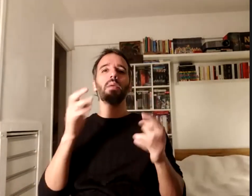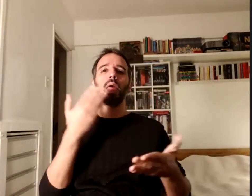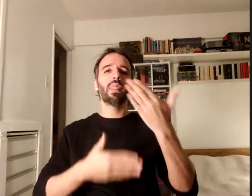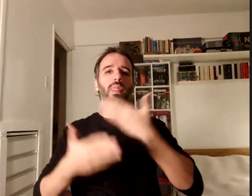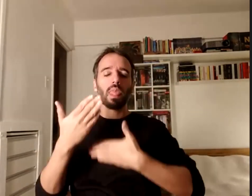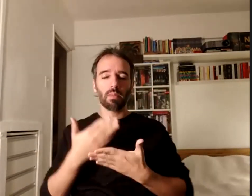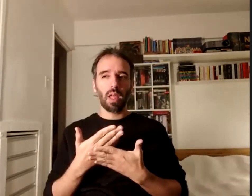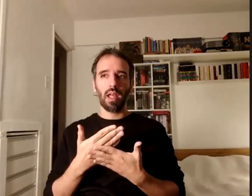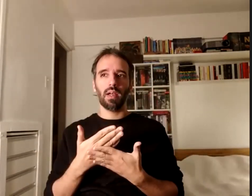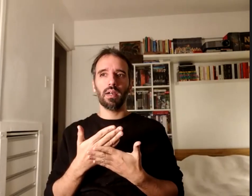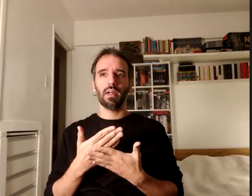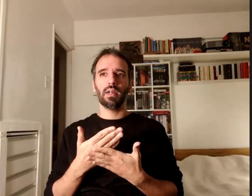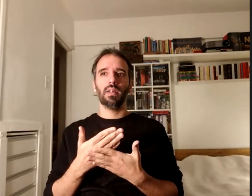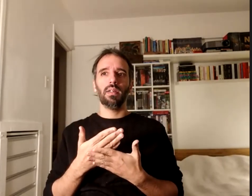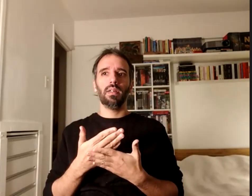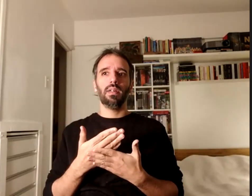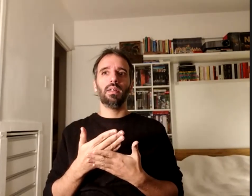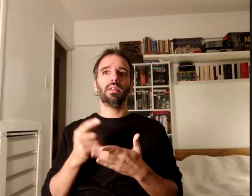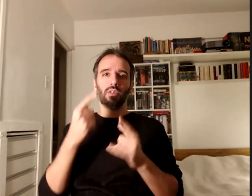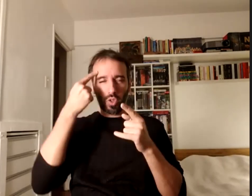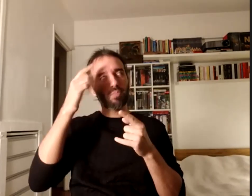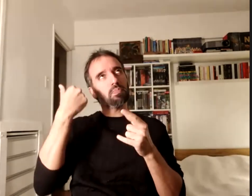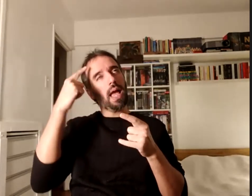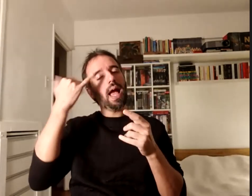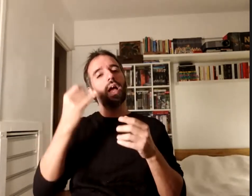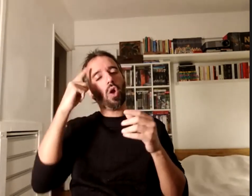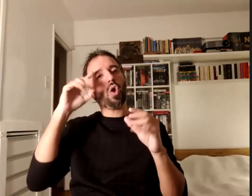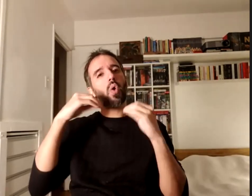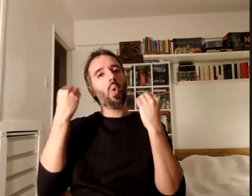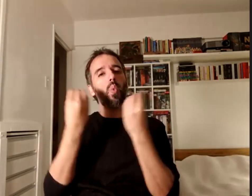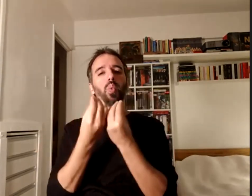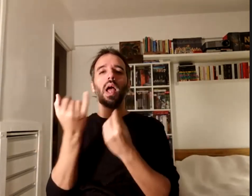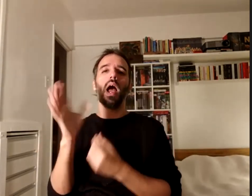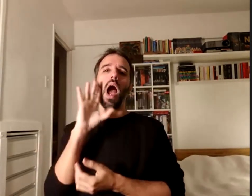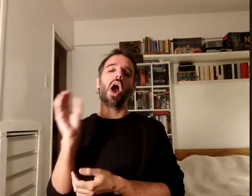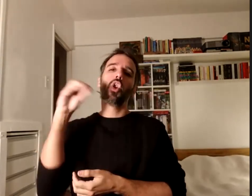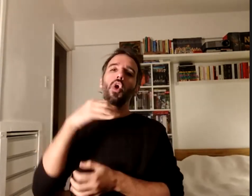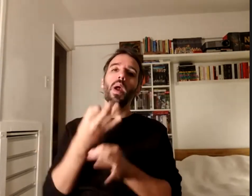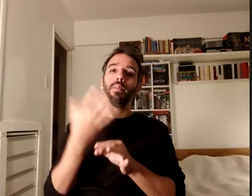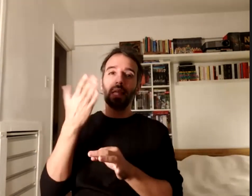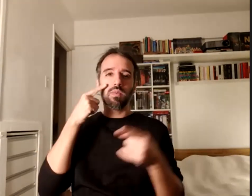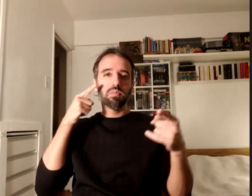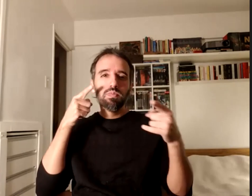un poco a la conclusión que tiene este ingrediente especial que apunta a la transformación social